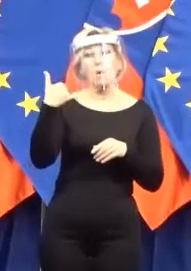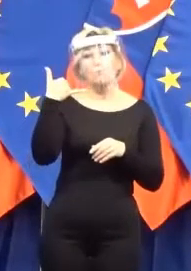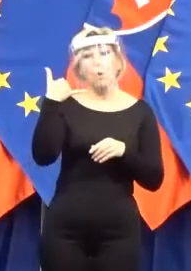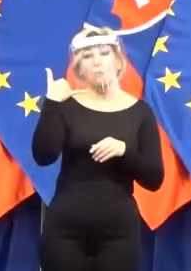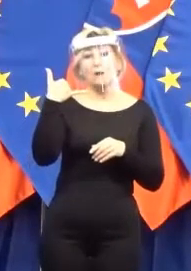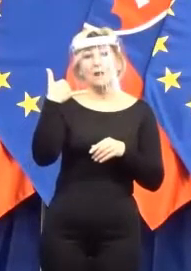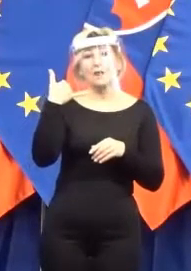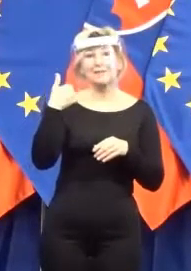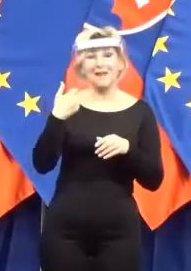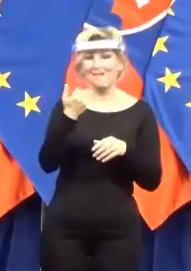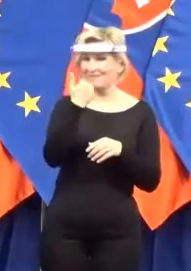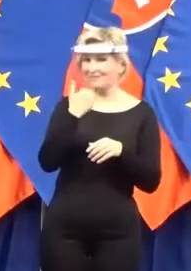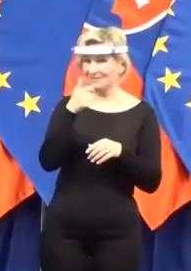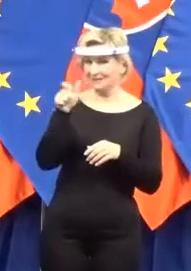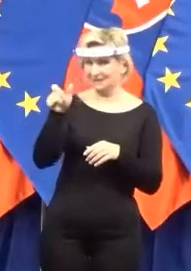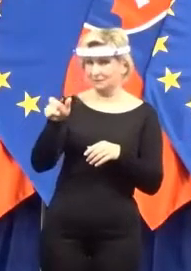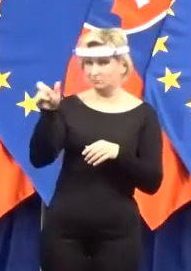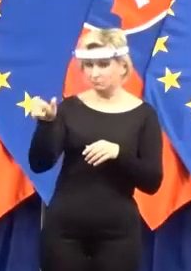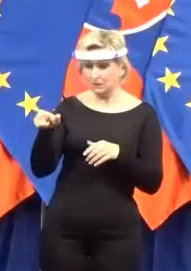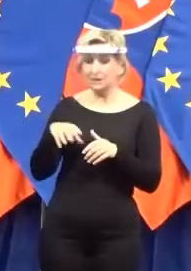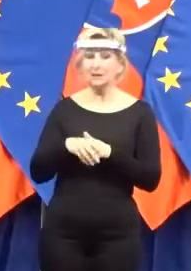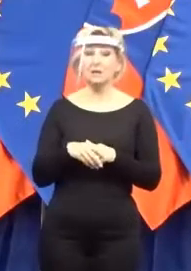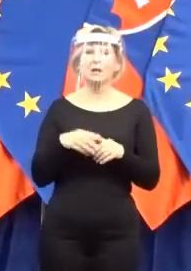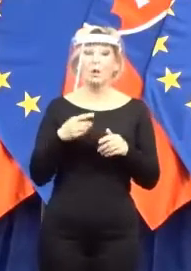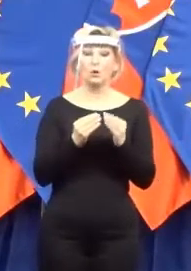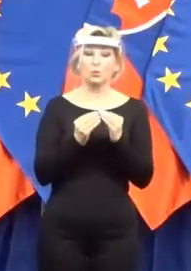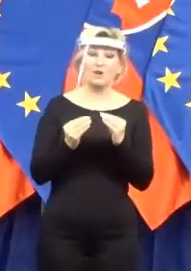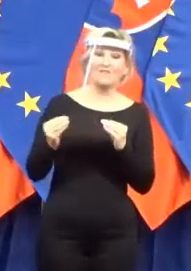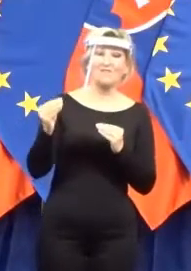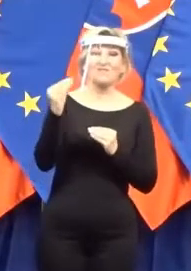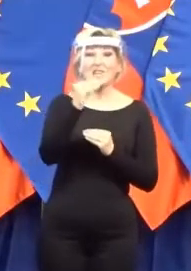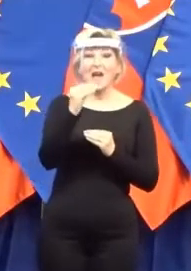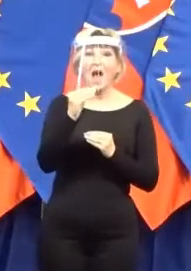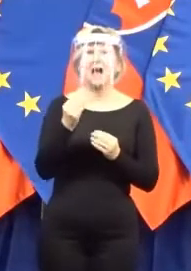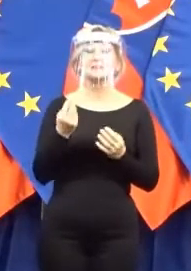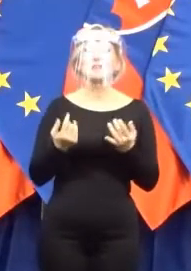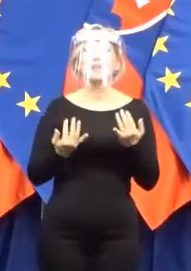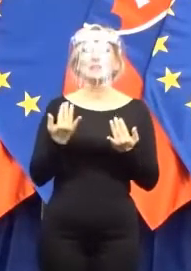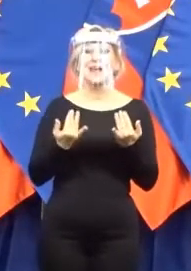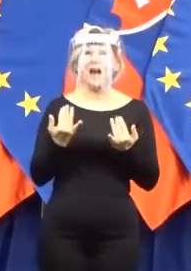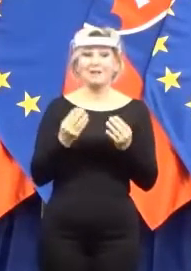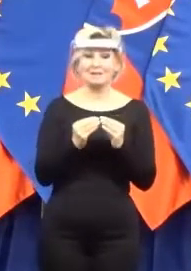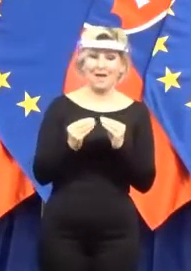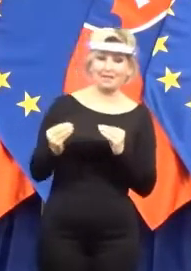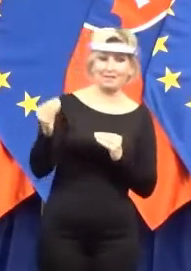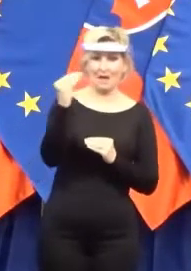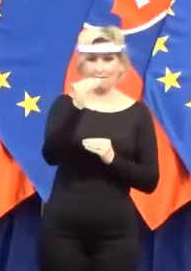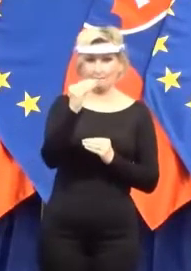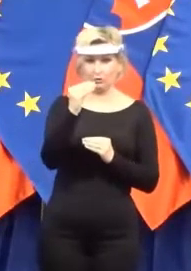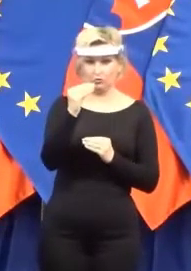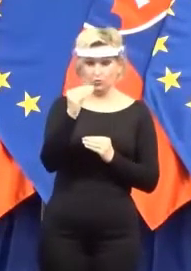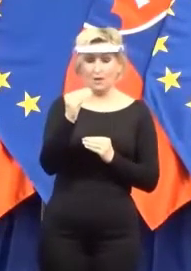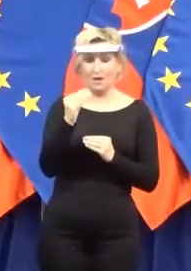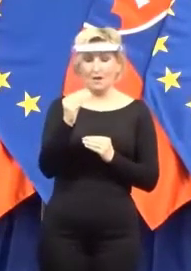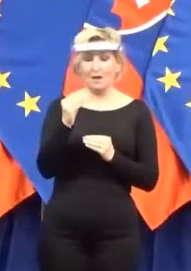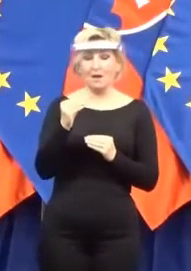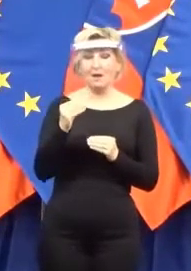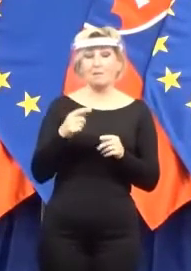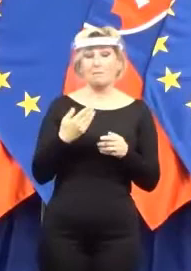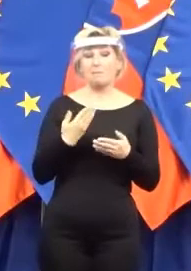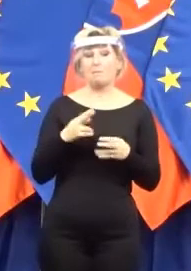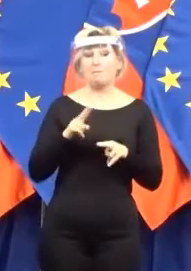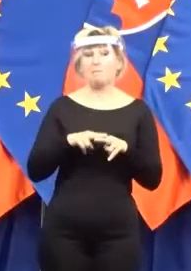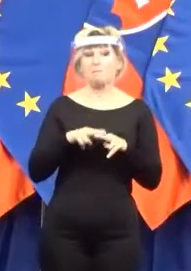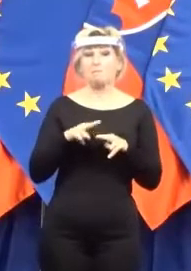navýšení dát od mobilných operátorov. Musíme sa vysporiadať s tým, akým spôsobom budeme identifikovať